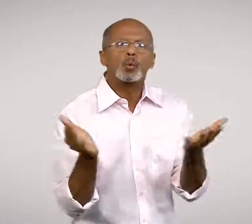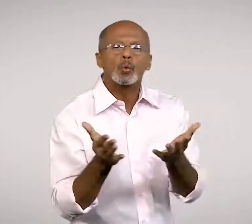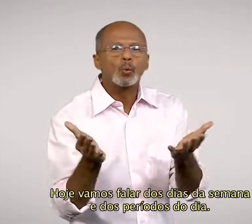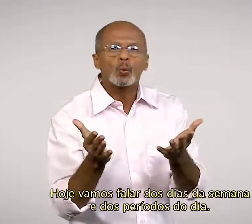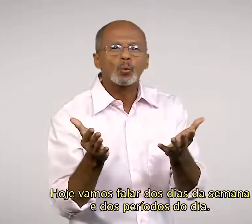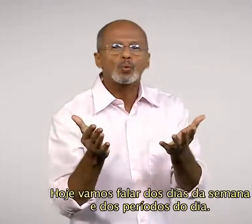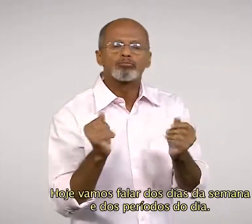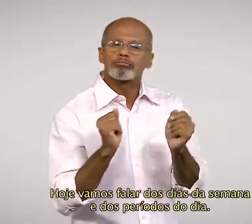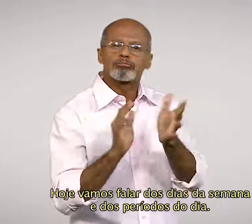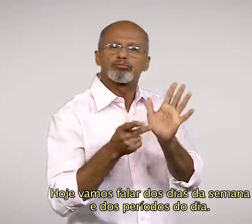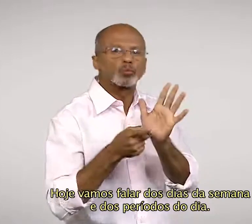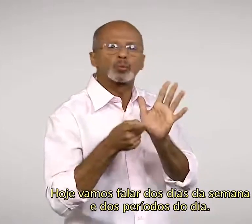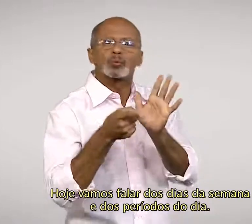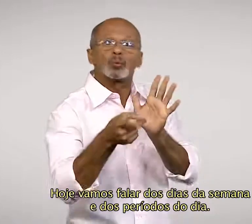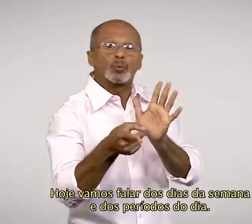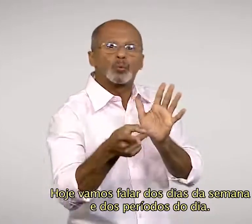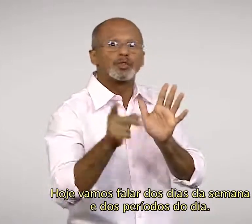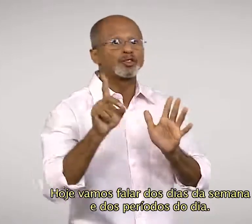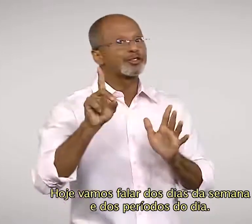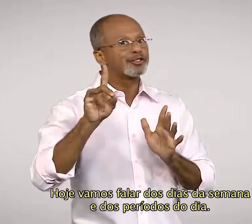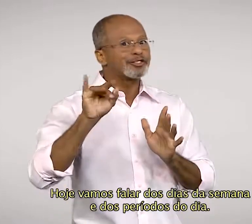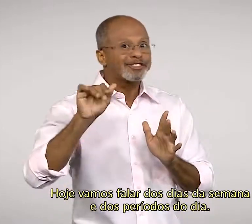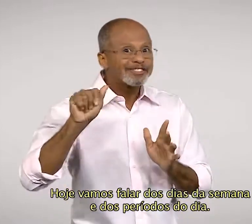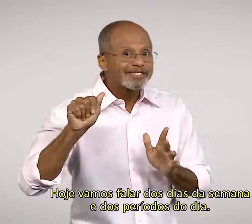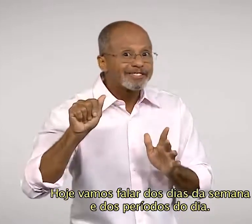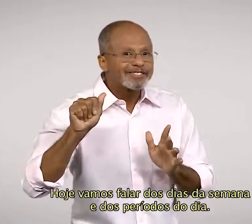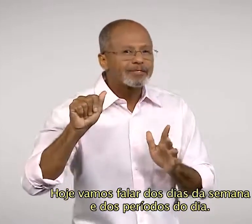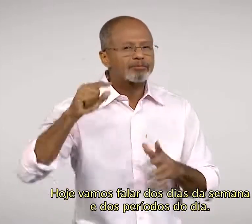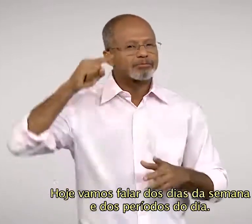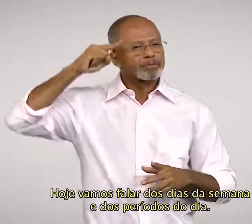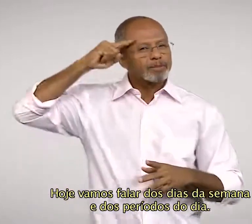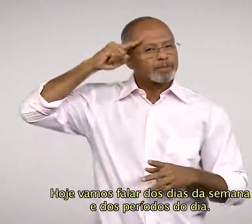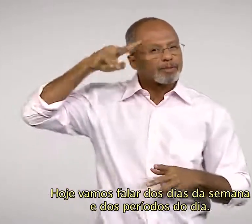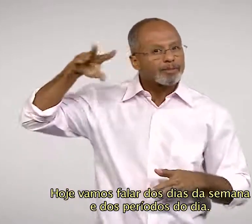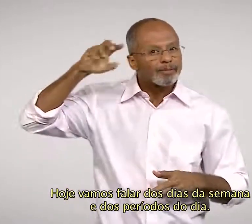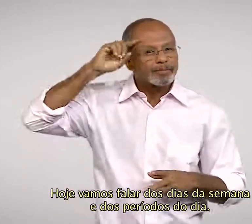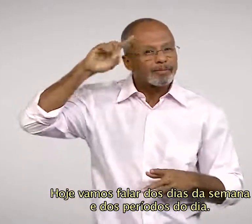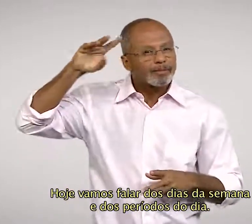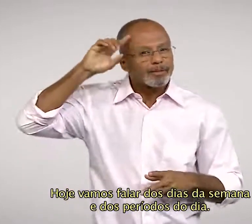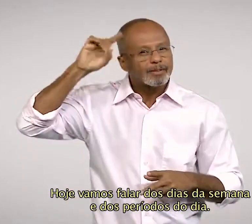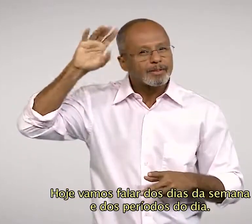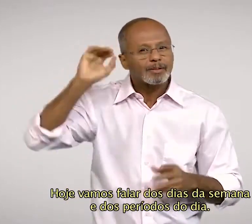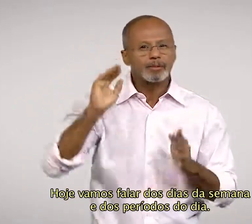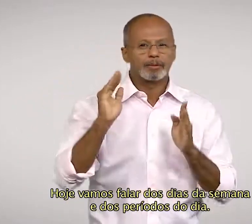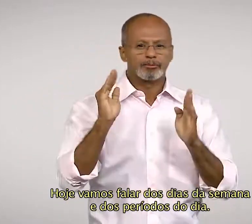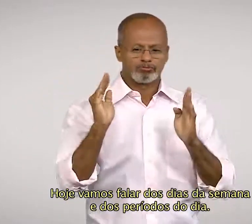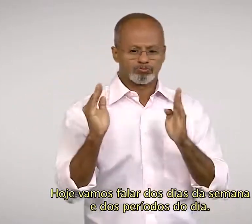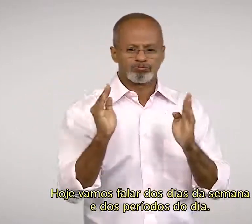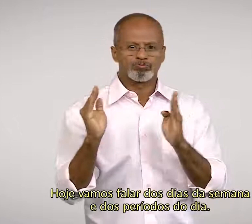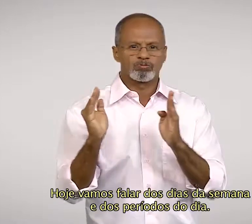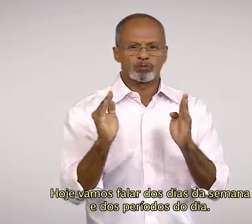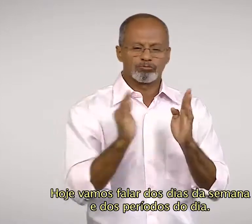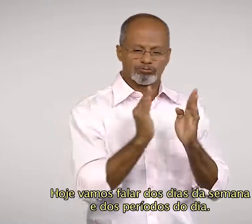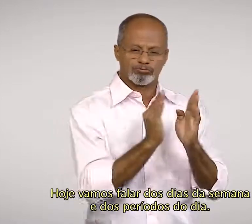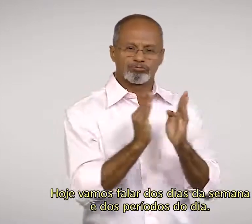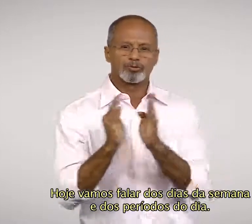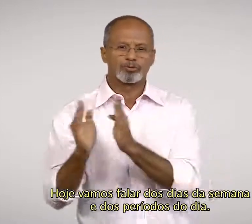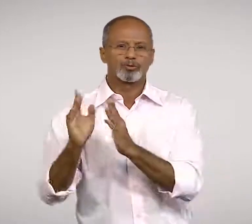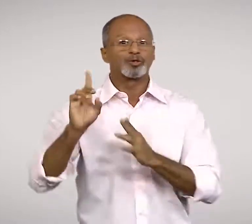Hoje vamos falar dos dias da semana e dos períodos do dia.